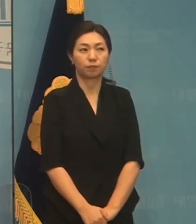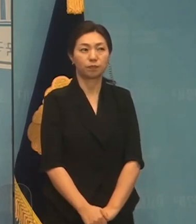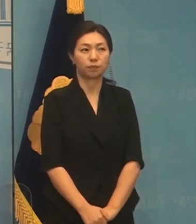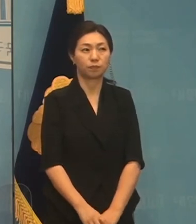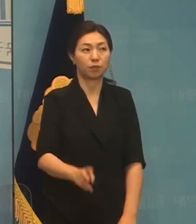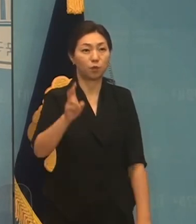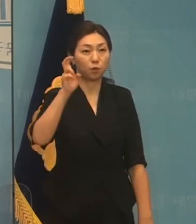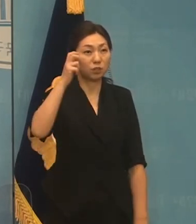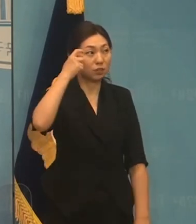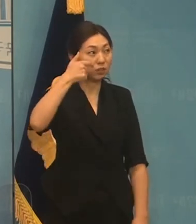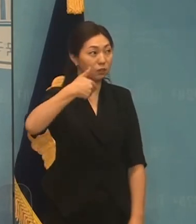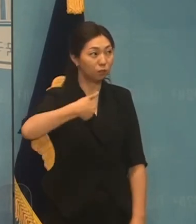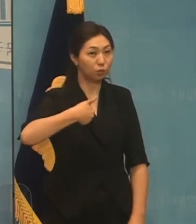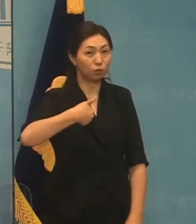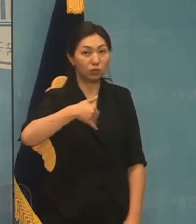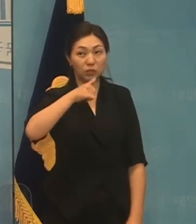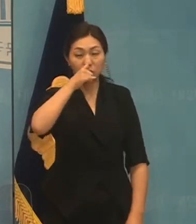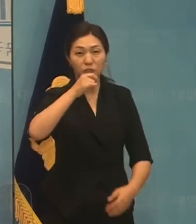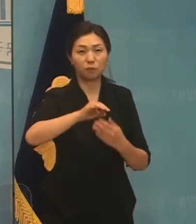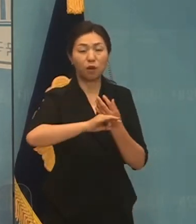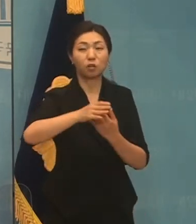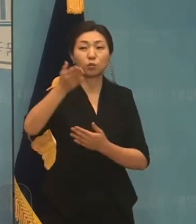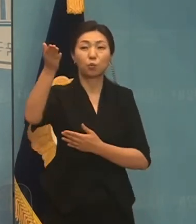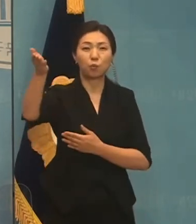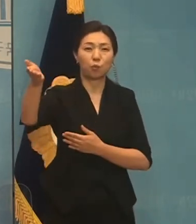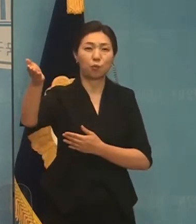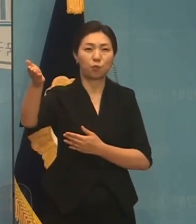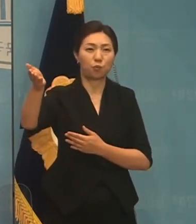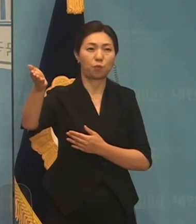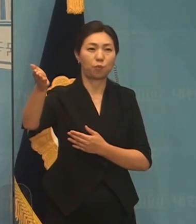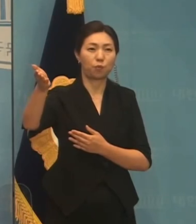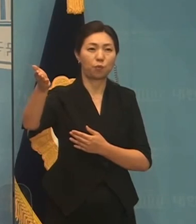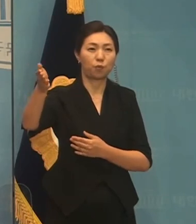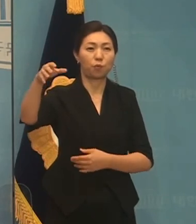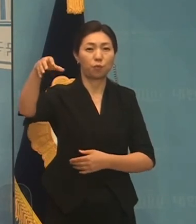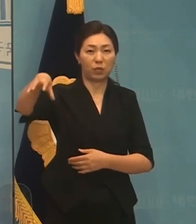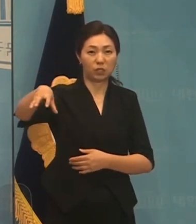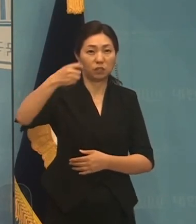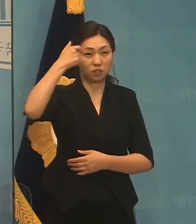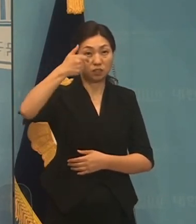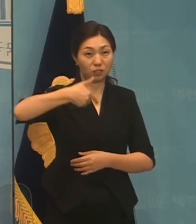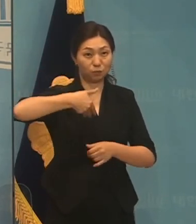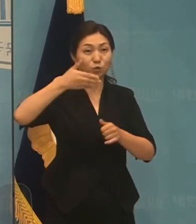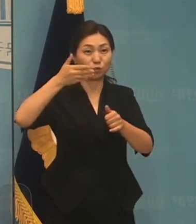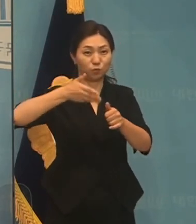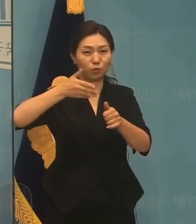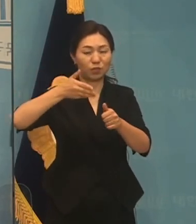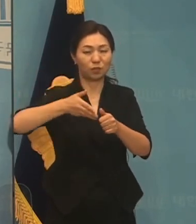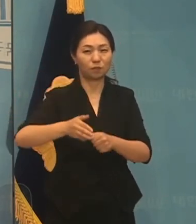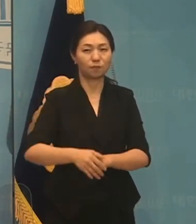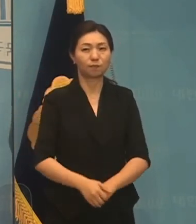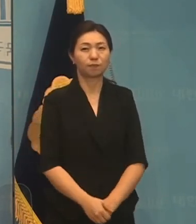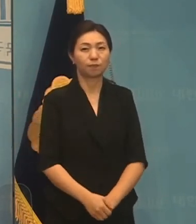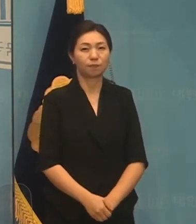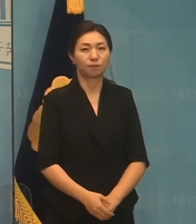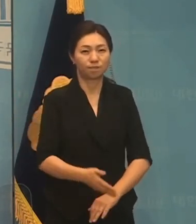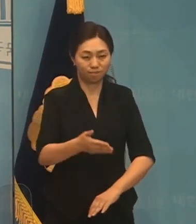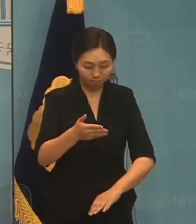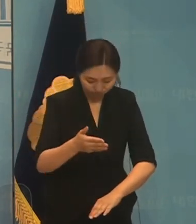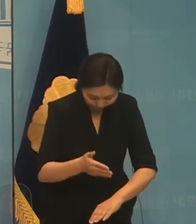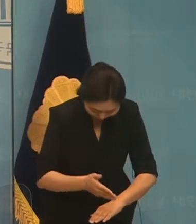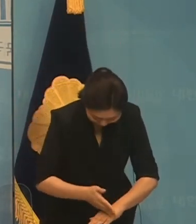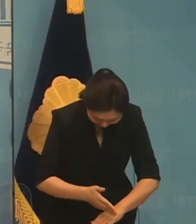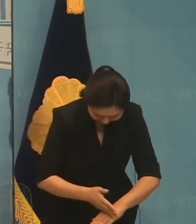혹시 질문하실 거 있으면요. 여하 기억에 질문하는 데 가서 제가 질문을 받도록 하겠습니다. 여러분 감사합니다.